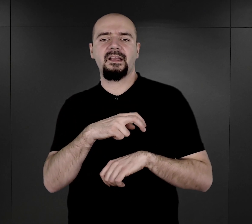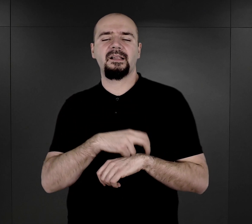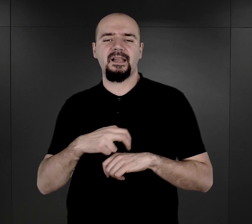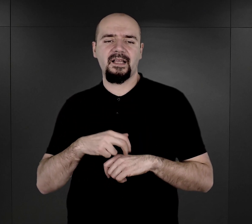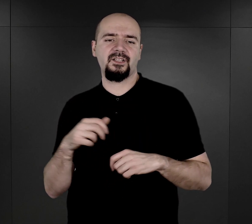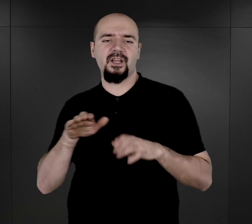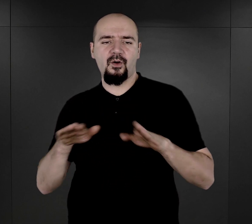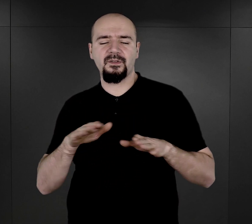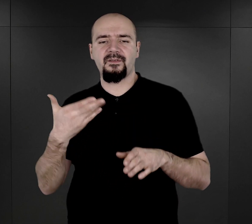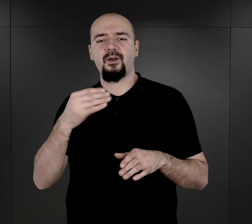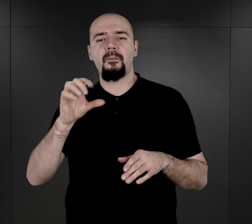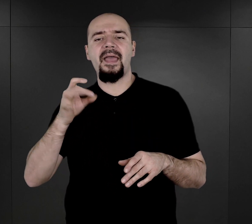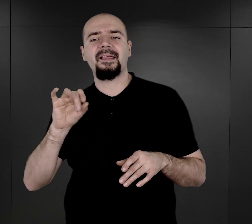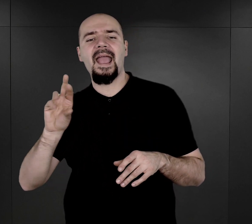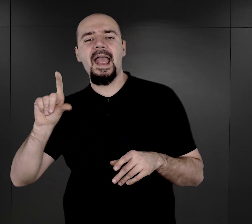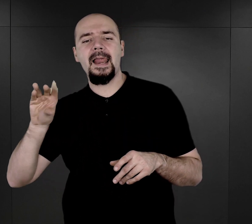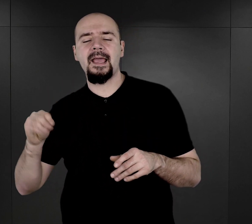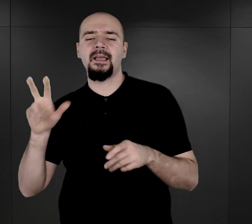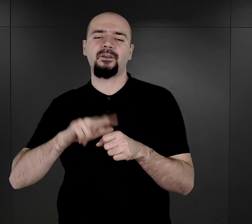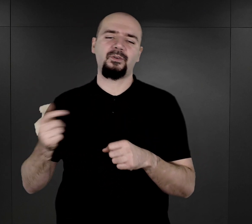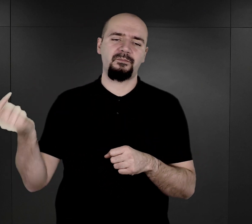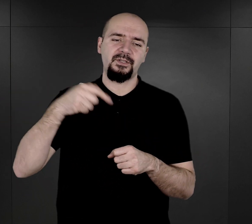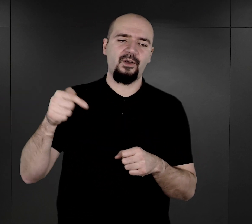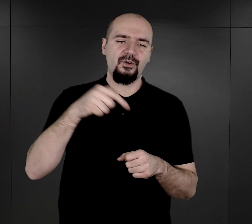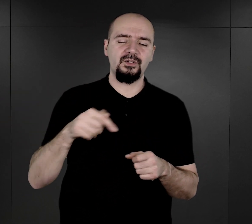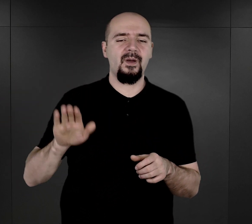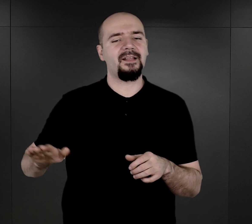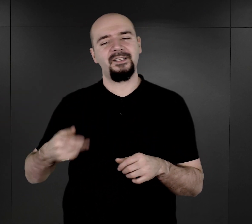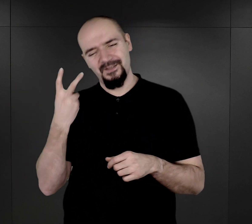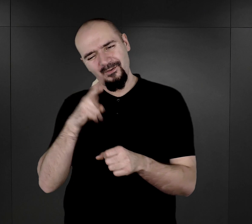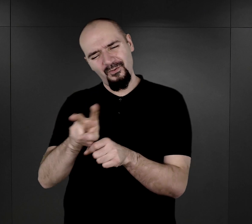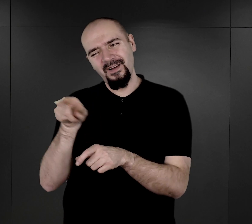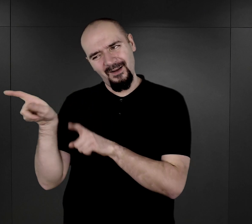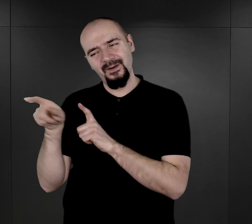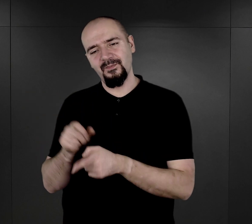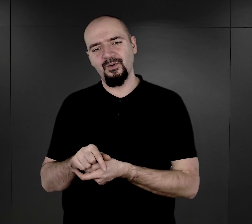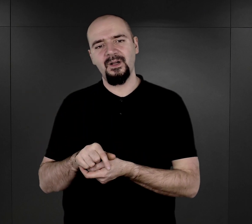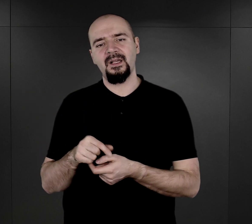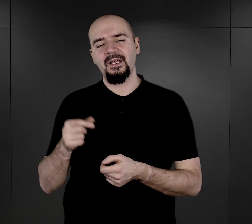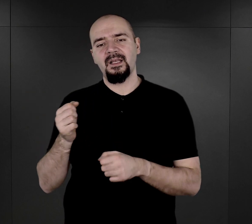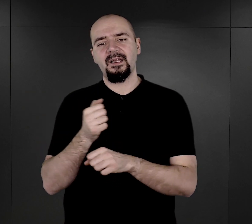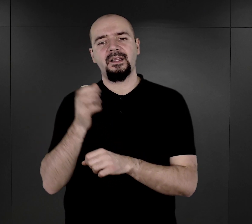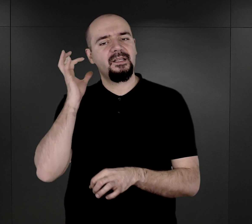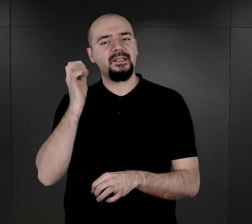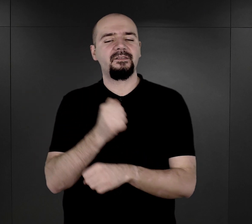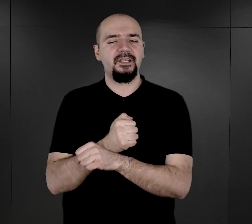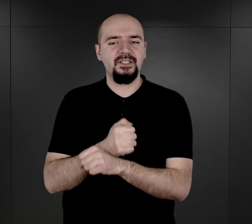przychodził do tego baraku. Dzieci darzyły go zaufaniem. Więźniarki opowiadają, że wręcz